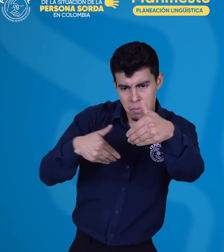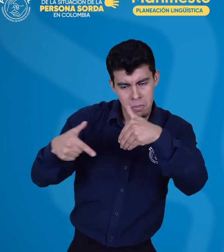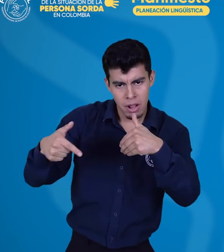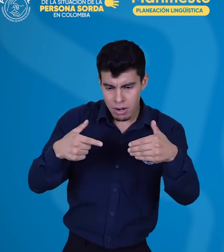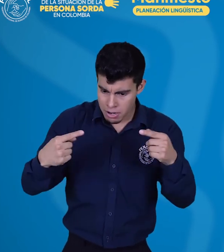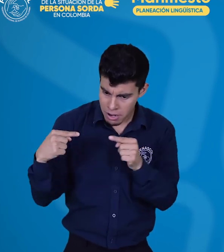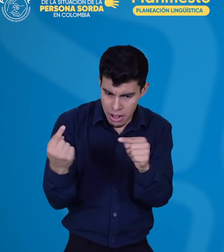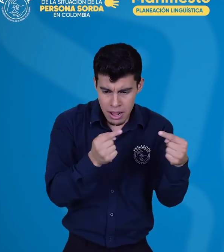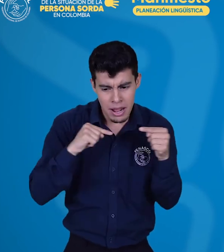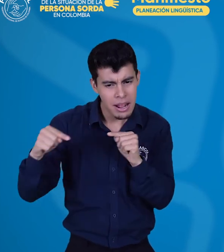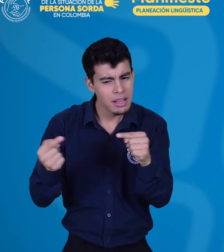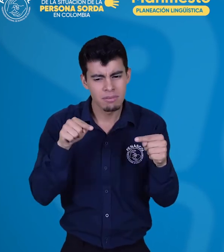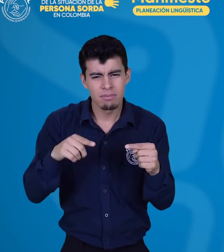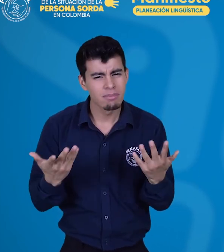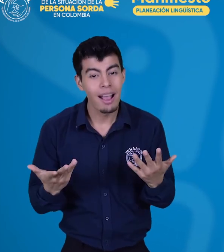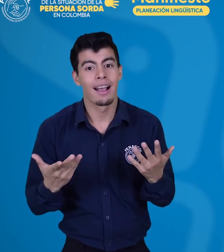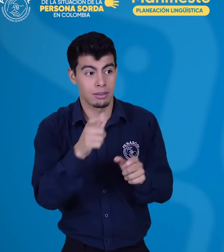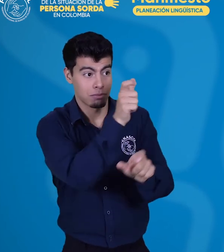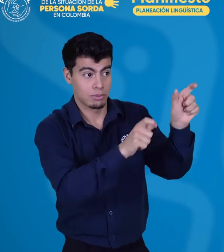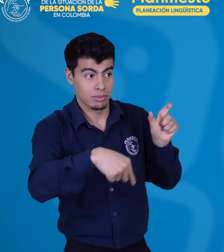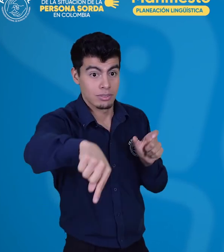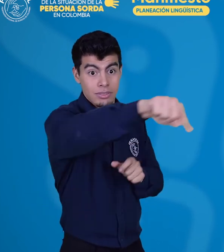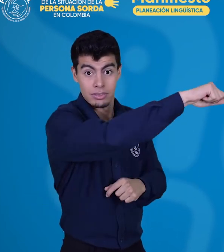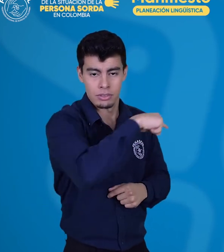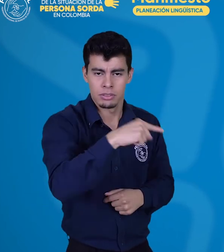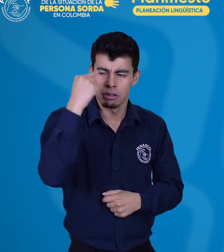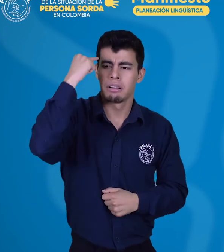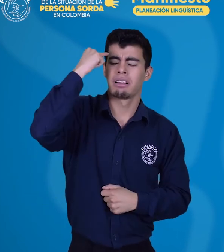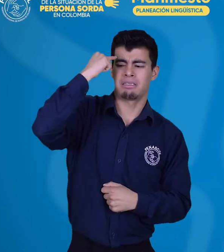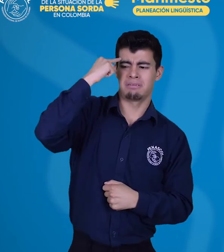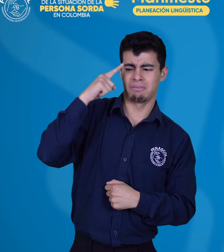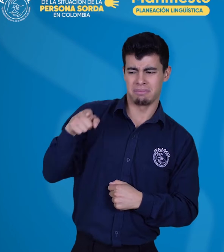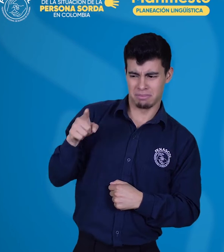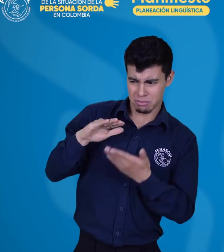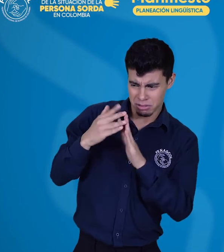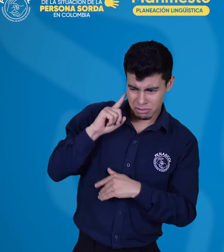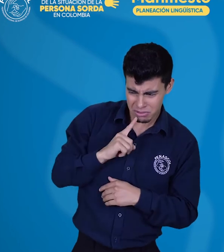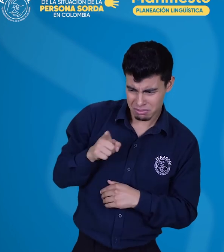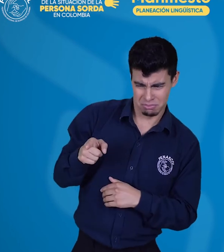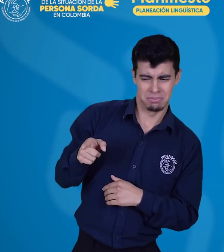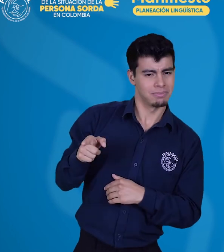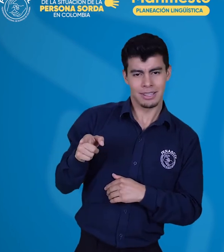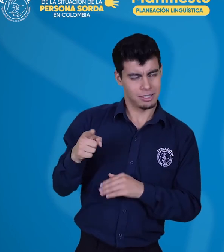gubernamentales que puedan aportar al debate y a la transformación de imaginarios y el